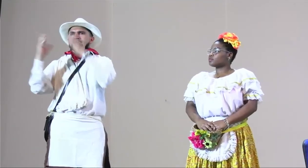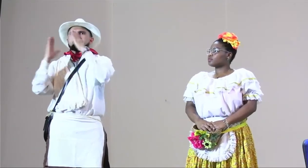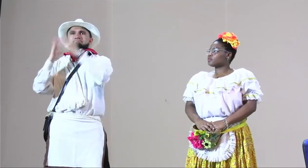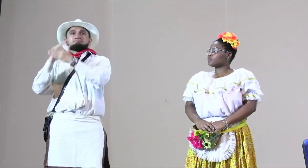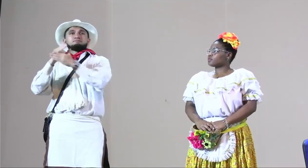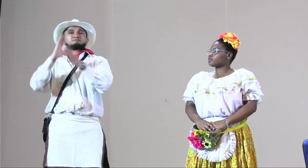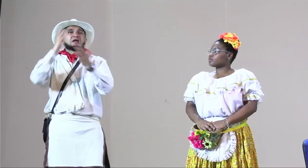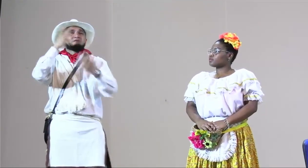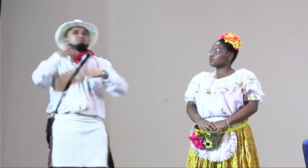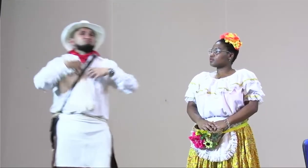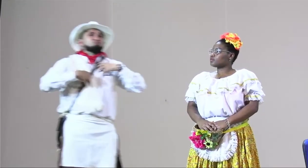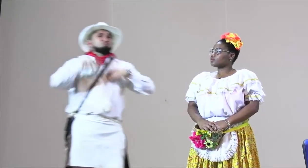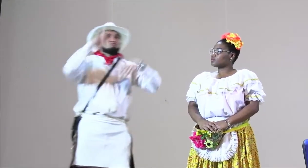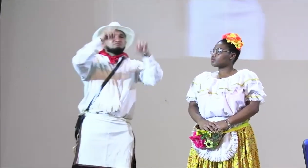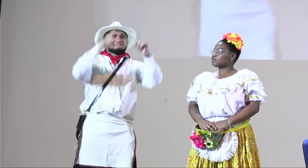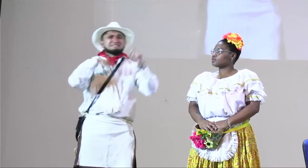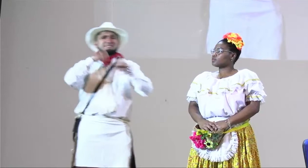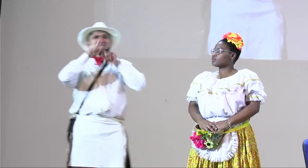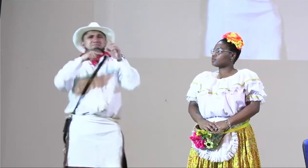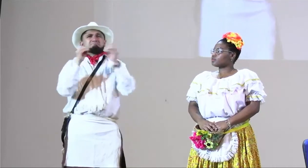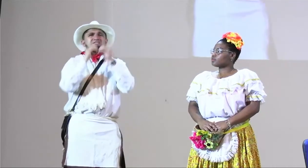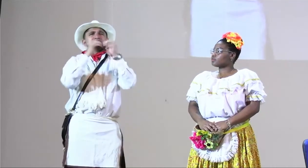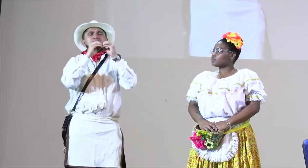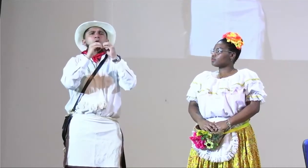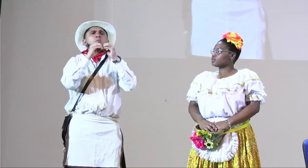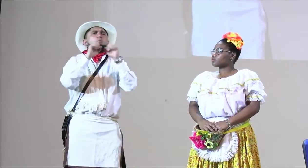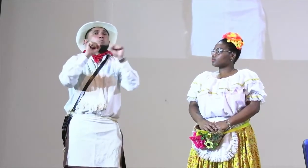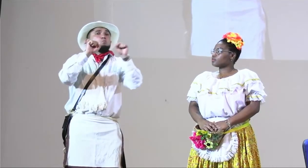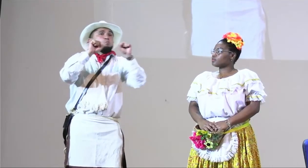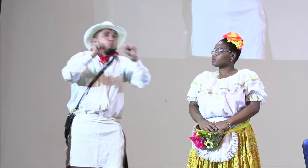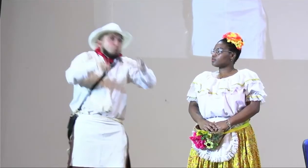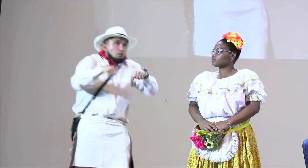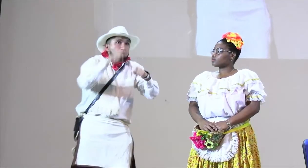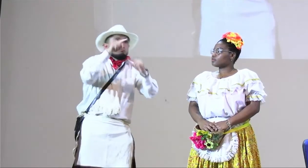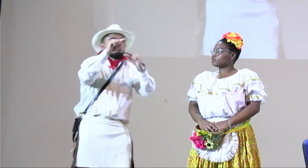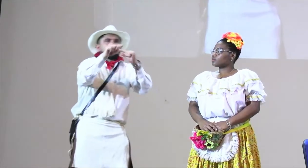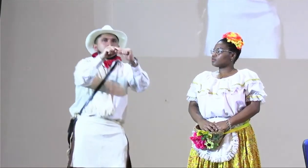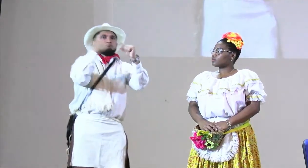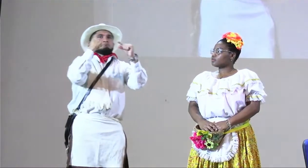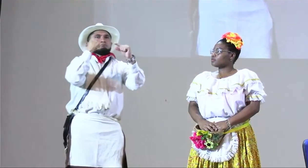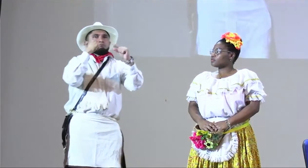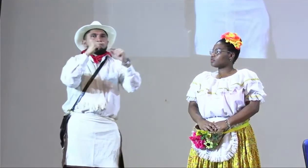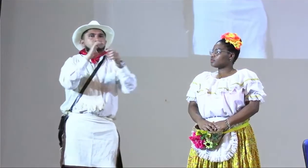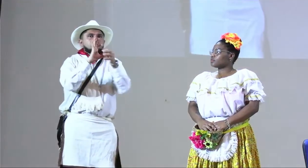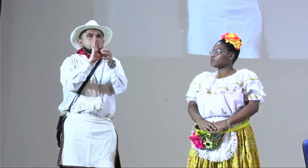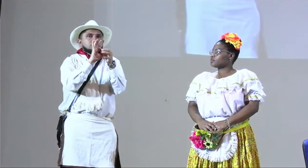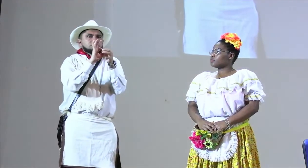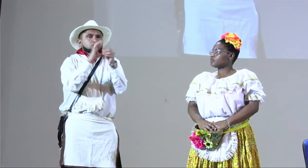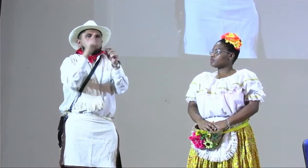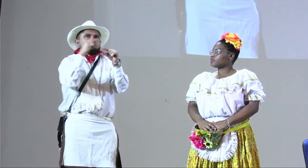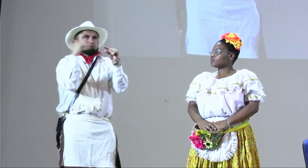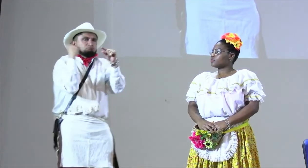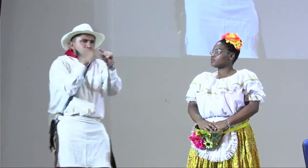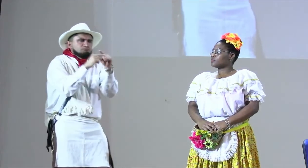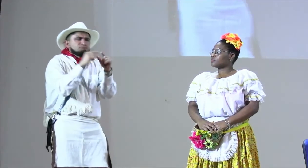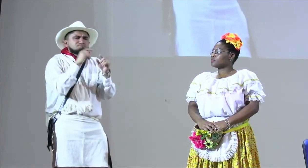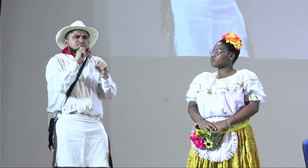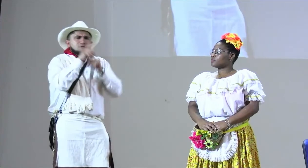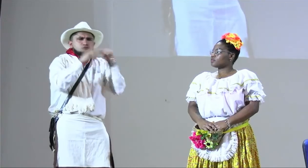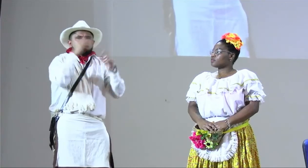puntuales en sus preguntas de pronto algunos tienen inquietudes quieren preguntar más cosas si tienen algunas otras